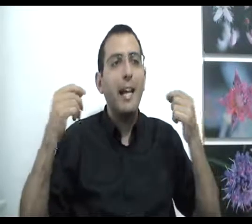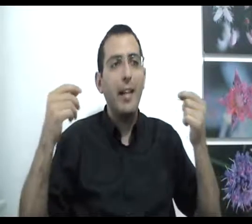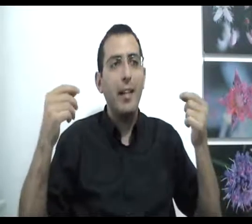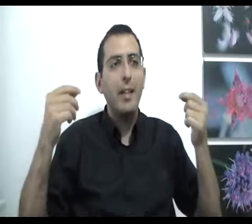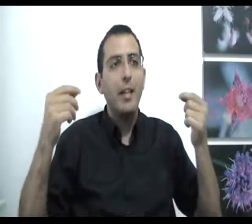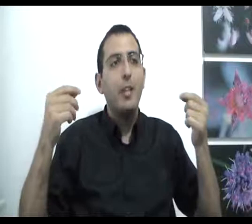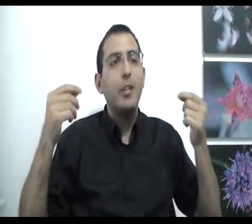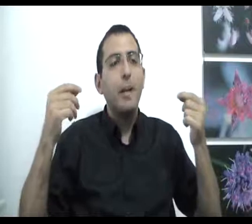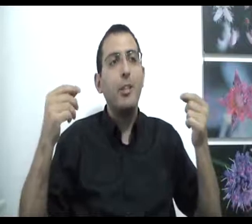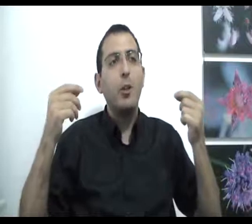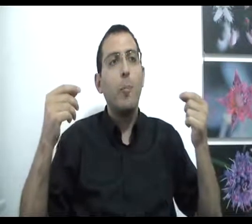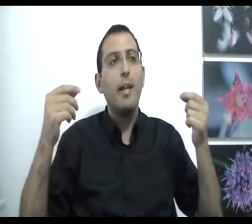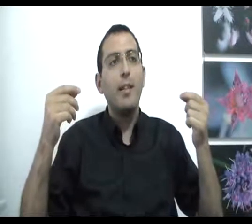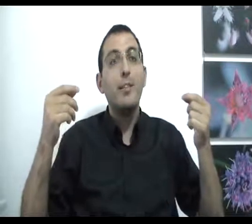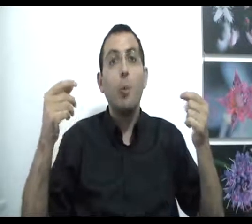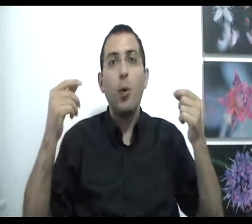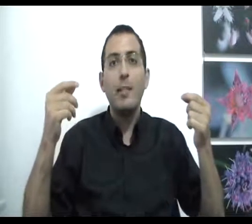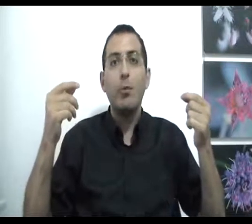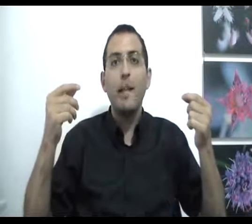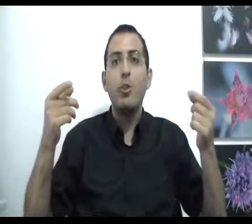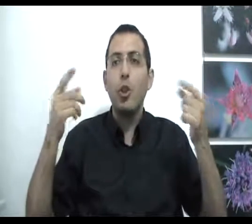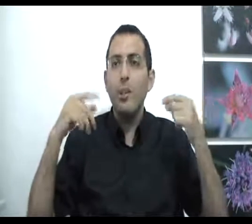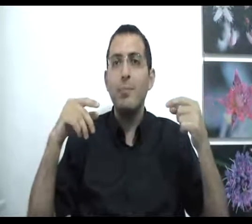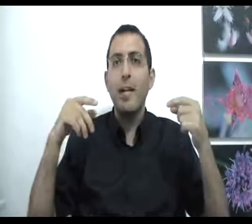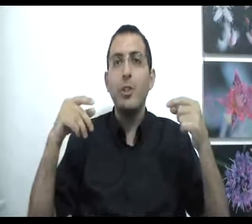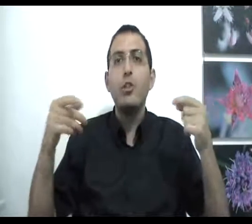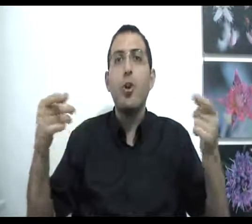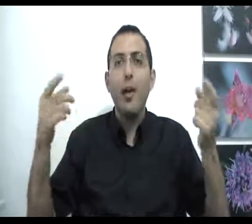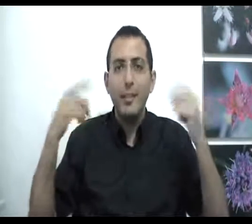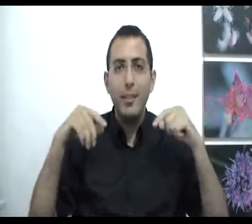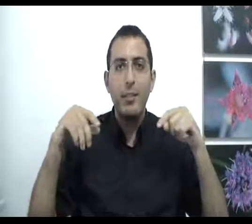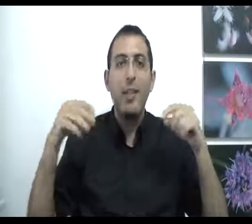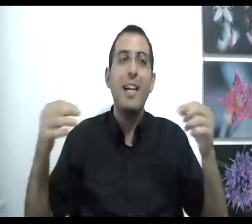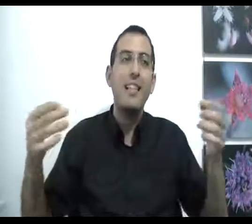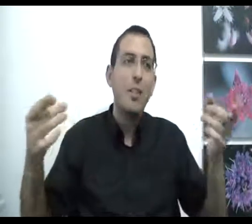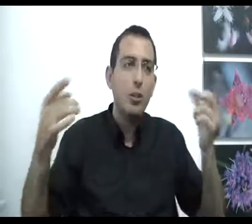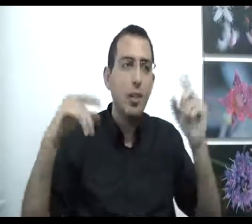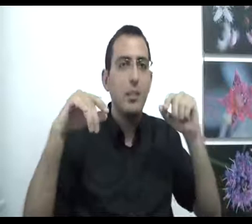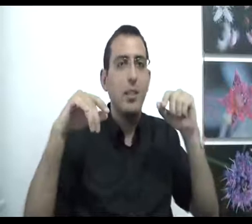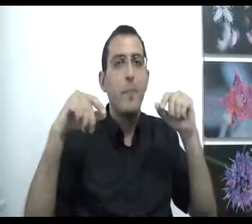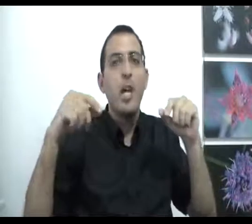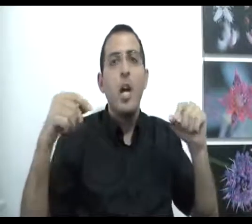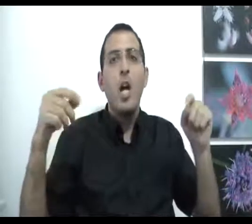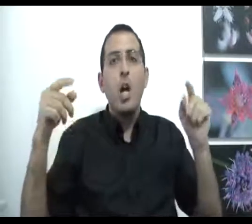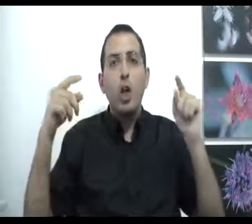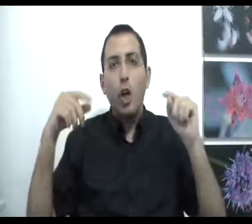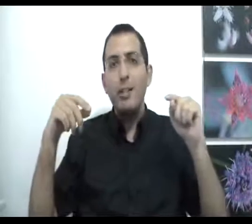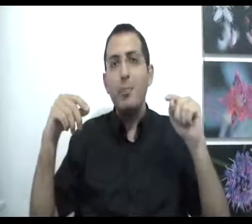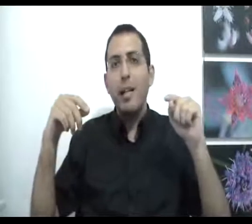לך שמה שאתה אומר זה מוחלט. זאת אומרת, כל זמן שתיאורטית, ואני אחדד עוד יותר מזה, כל זמן